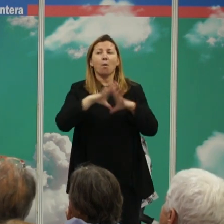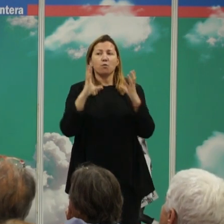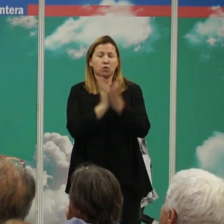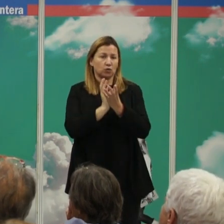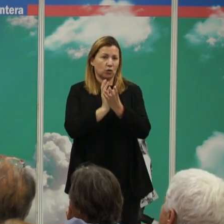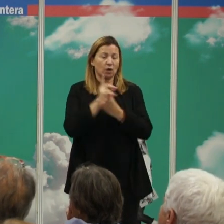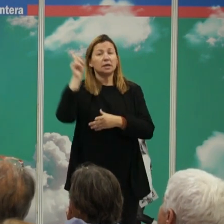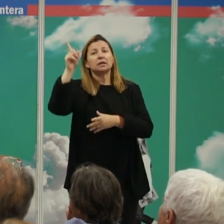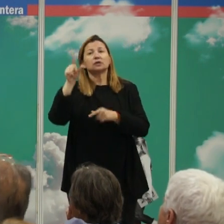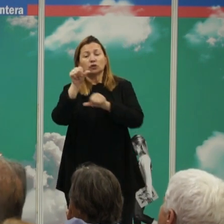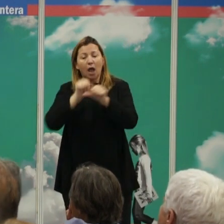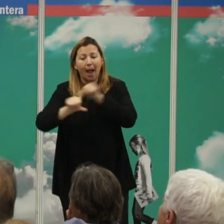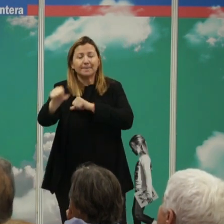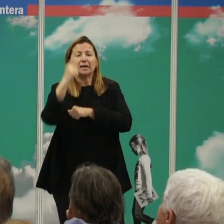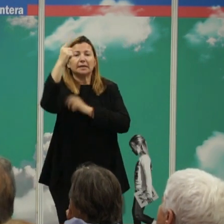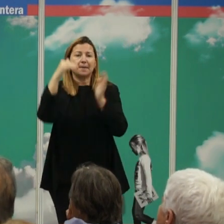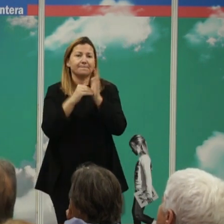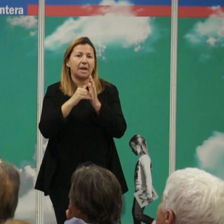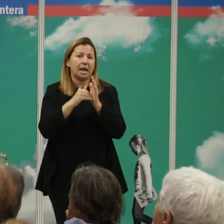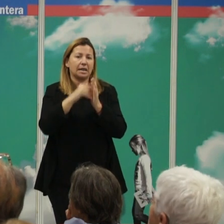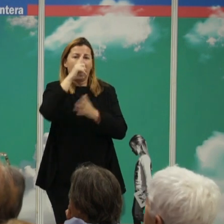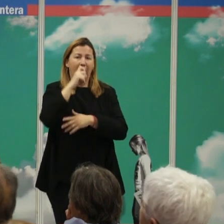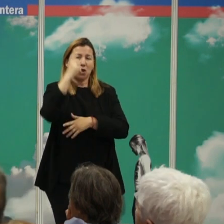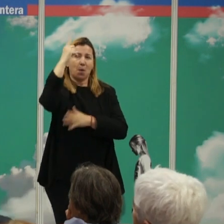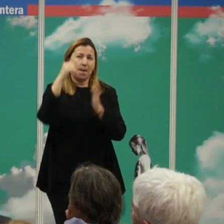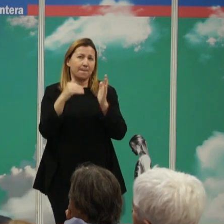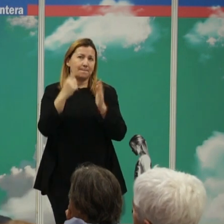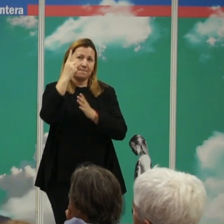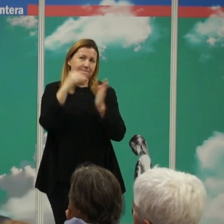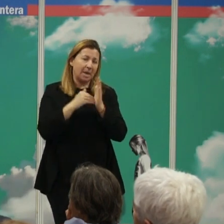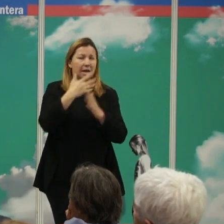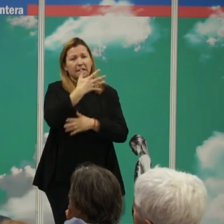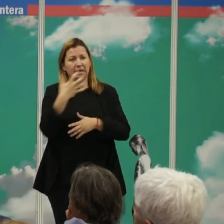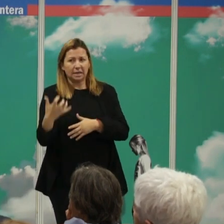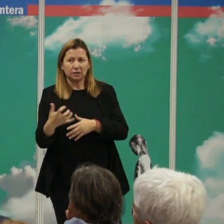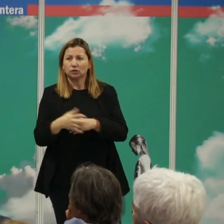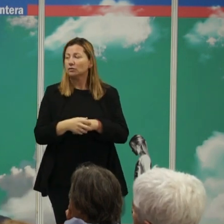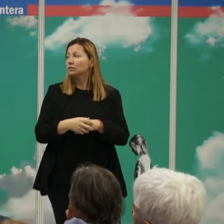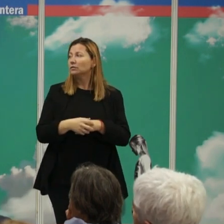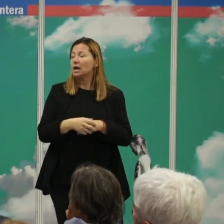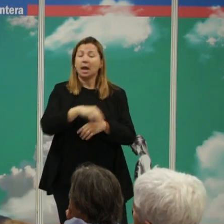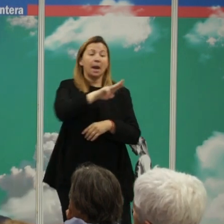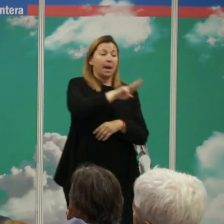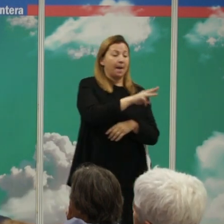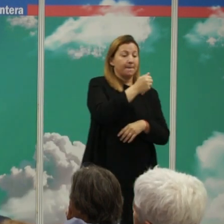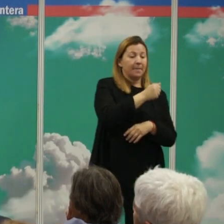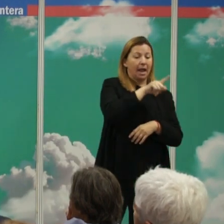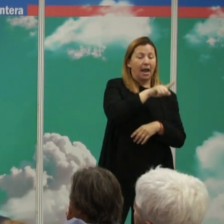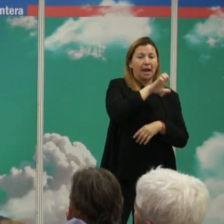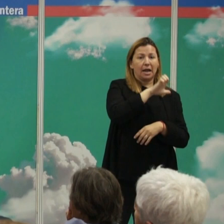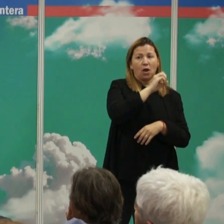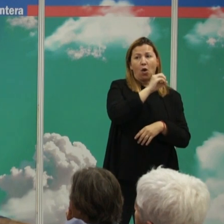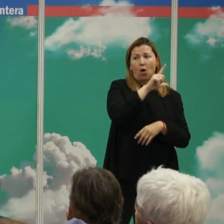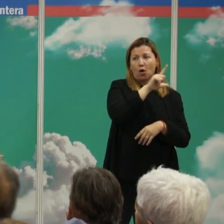cronología conjunta de las dos partes del mundo entonces tenemos aquí el paleolítico que son 50.000 años el mesolítico 12.000 así